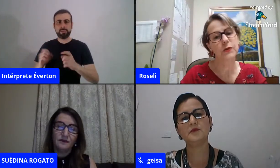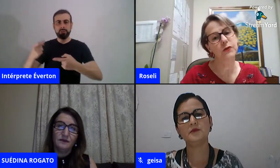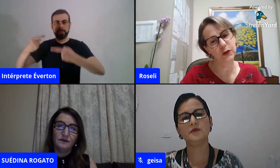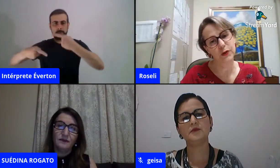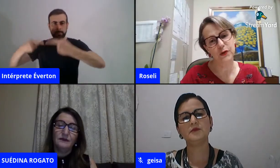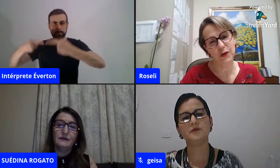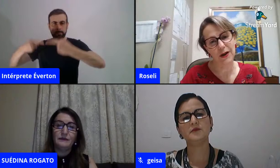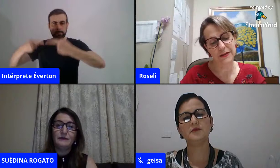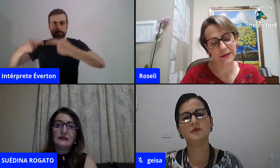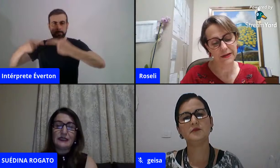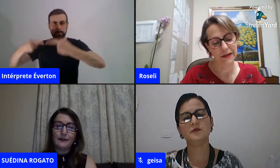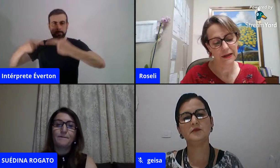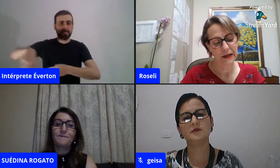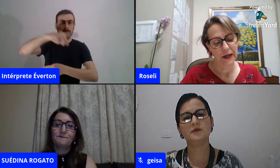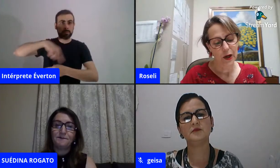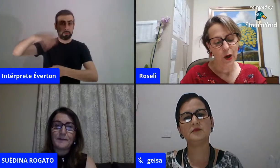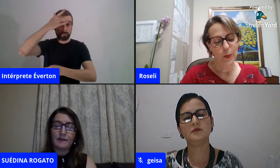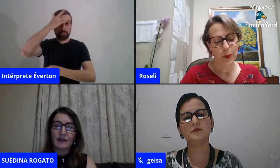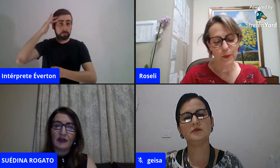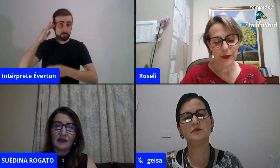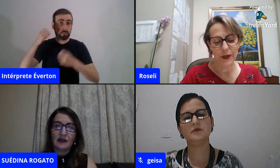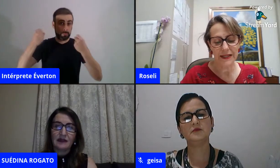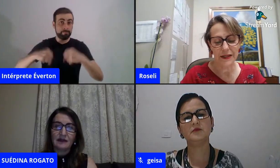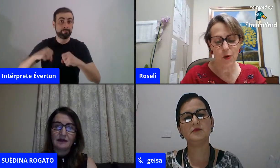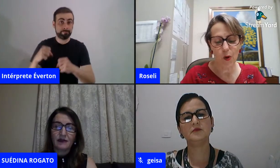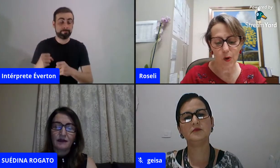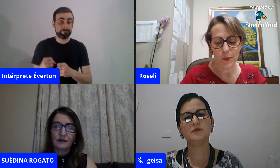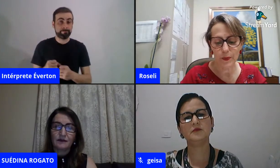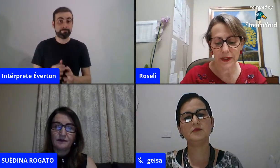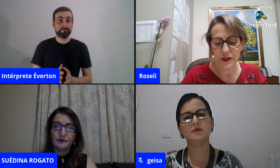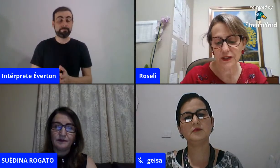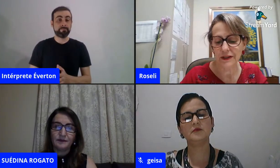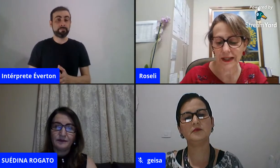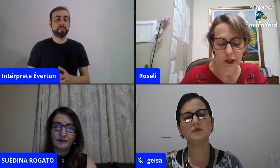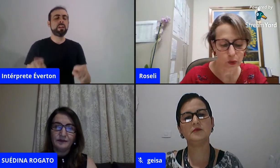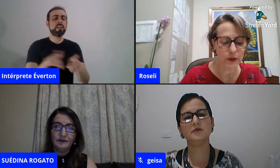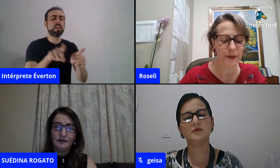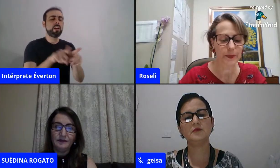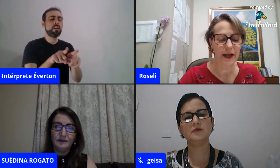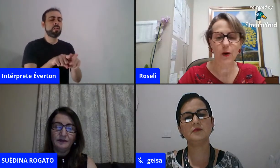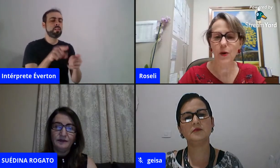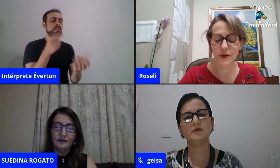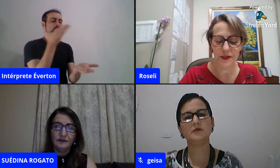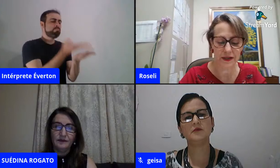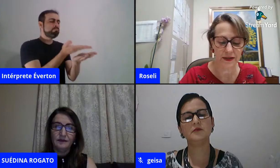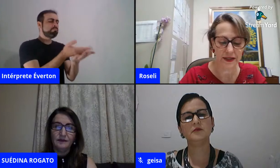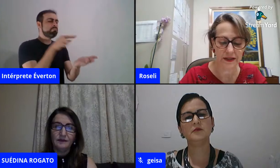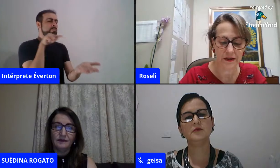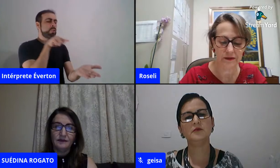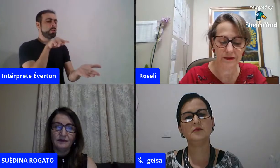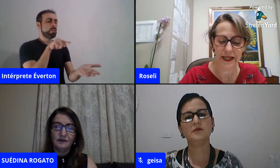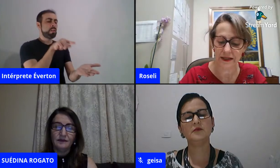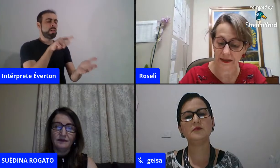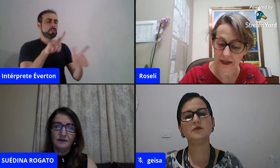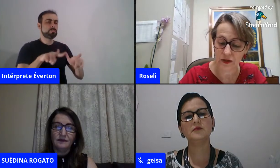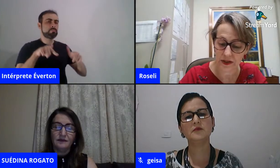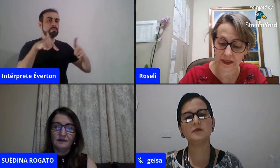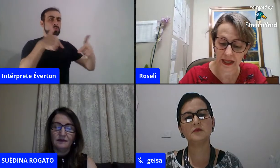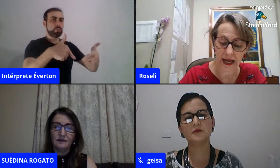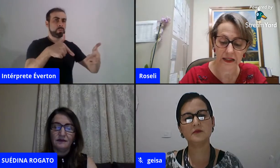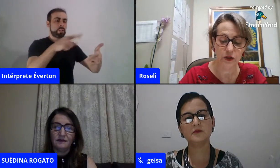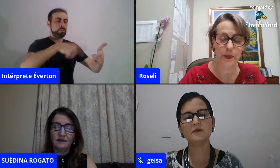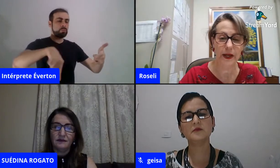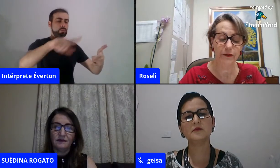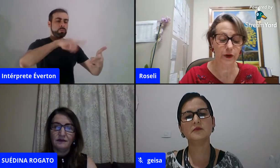compromisso de todos nós. Por uma educação comprometida na luta pela conscientização da